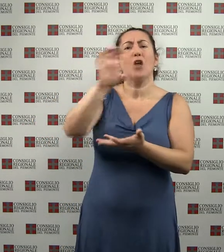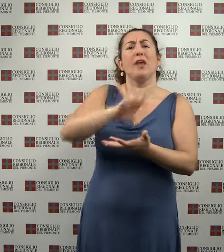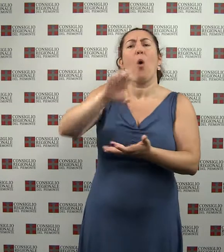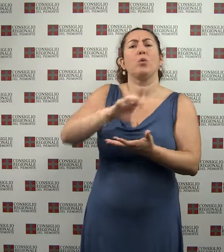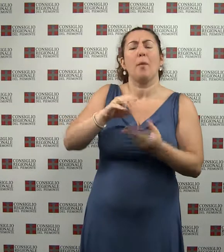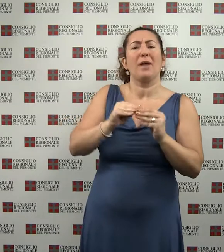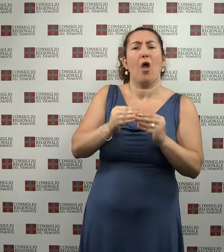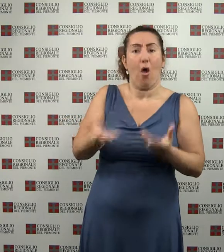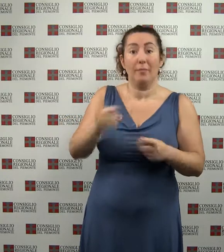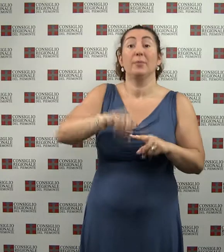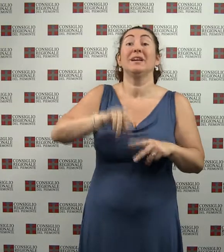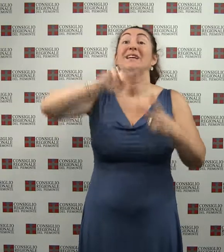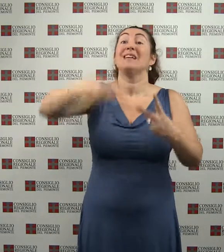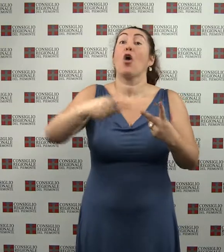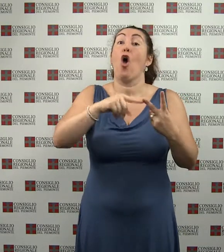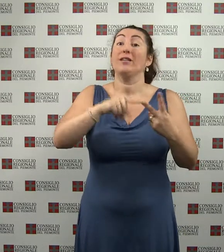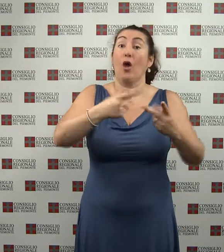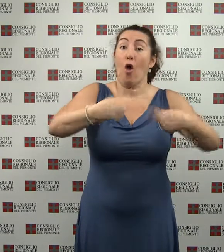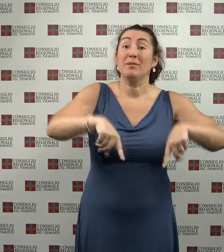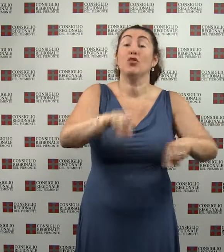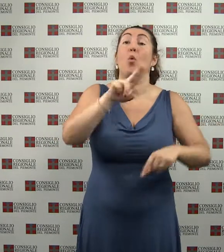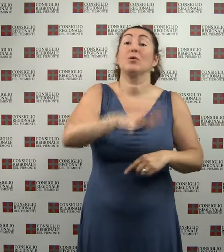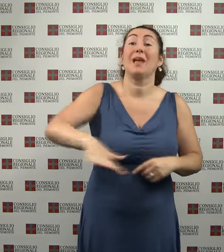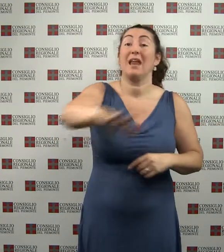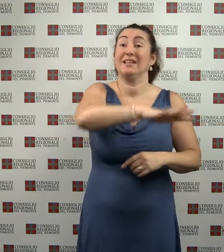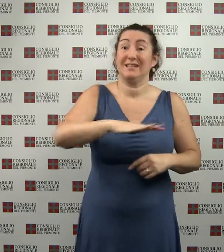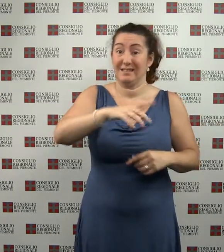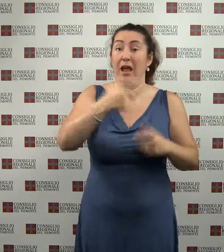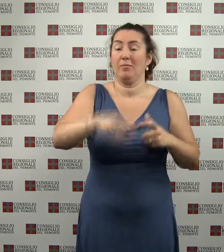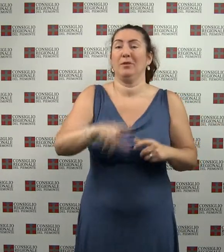Commissione Urbanistica sulle aziende territoriali per la Casa.